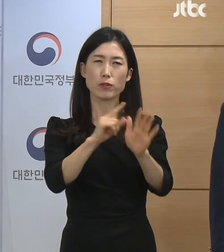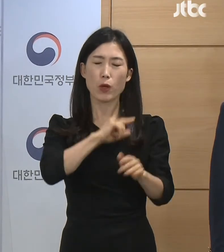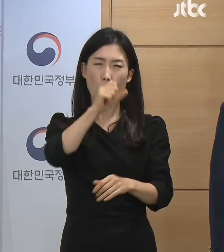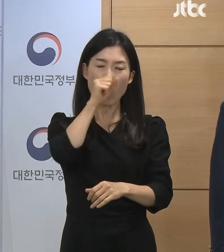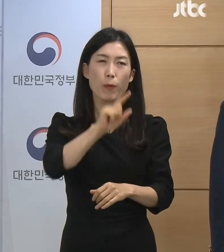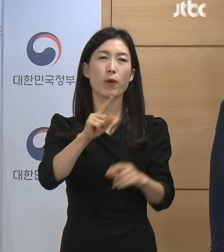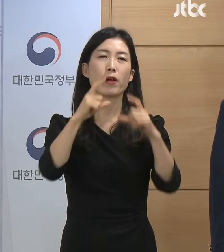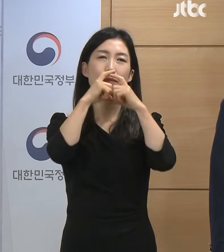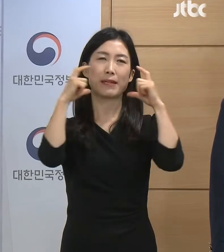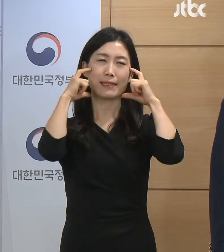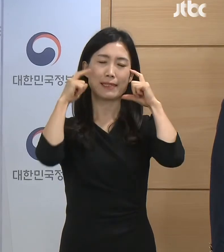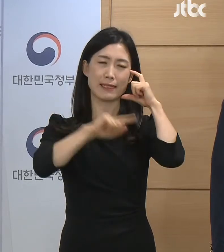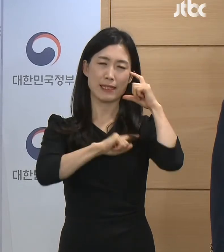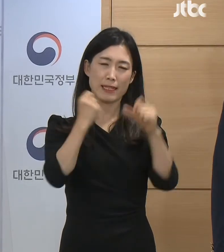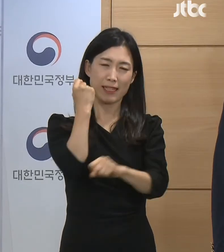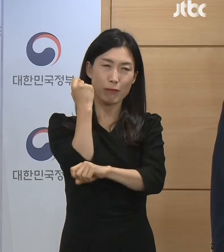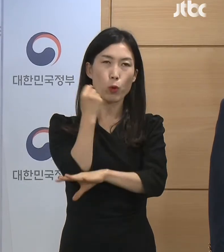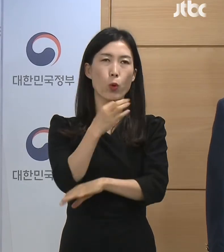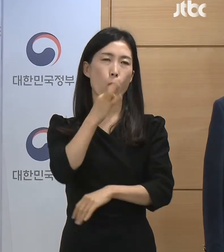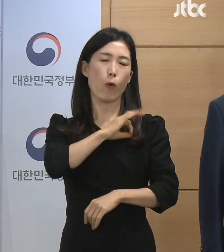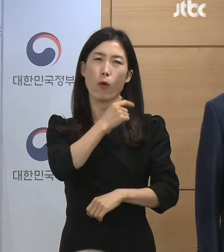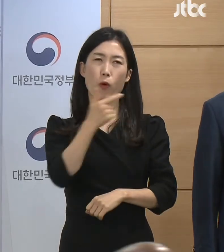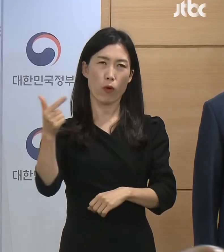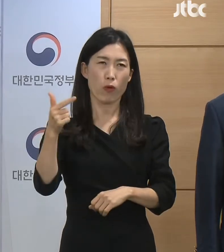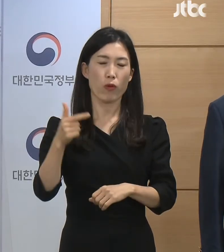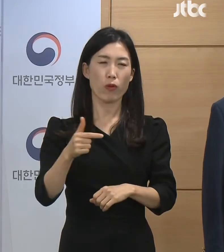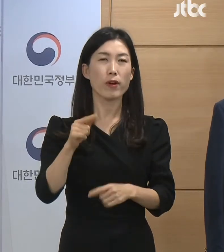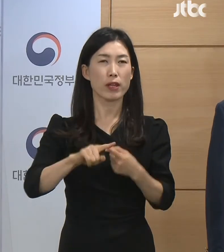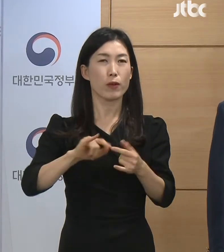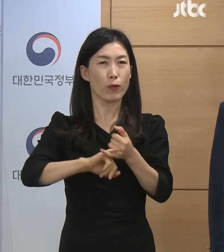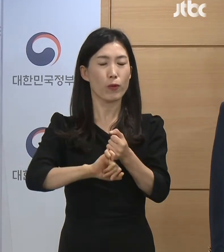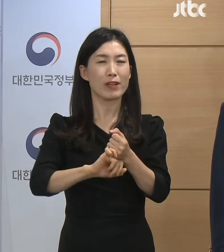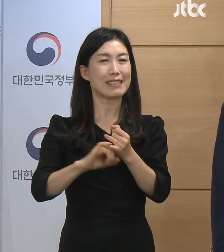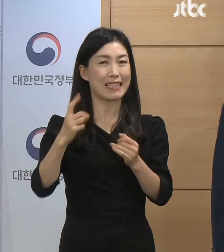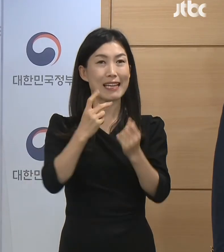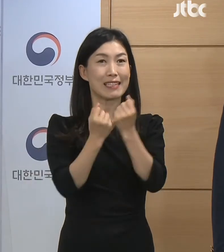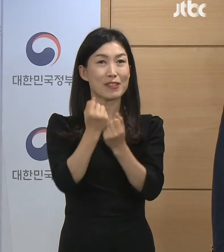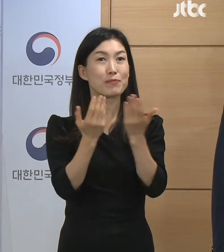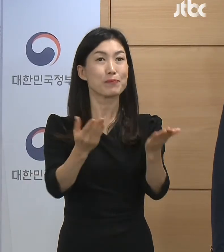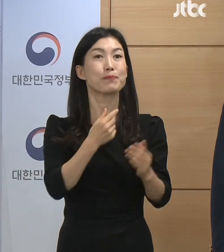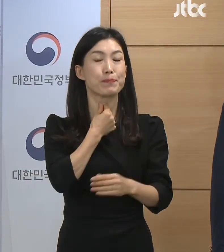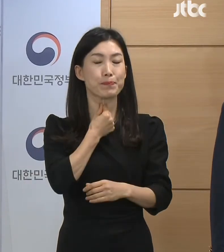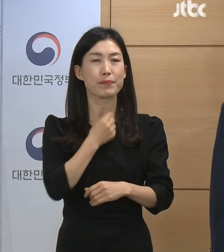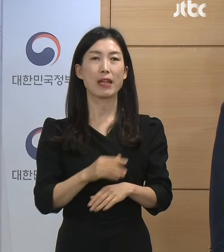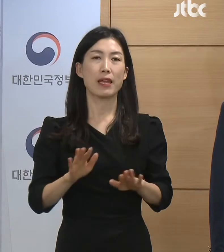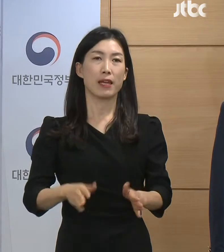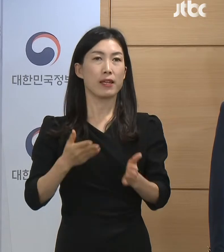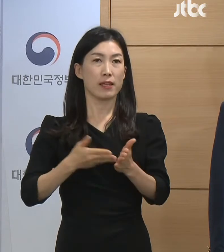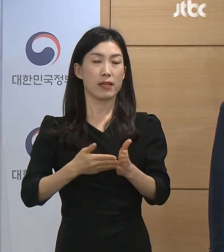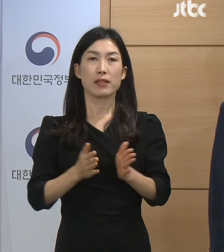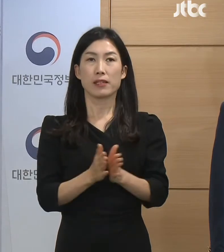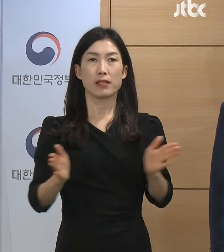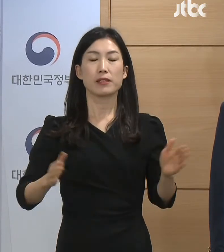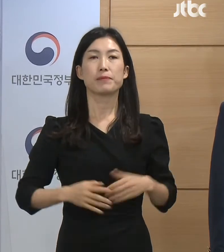기본적이고 효과적인 수단이라는 것을 말씀드리면서 오늘 브리핑 시작하겠습니다.